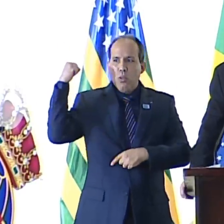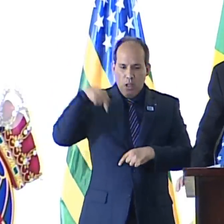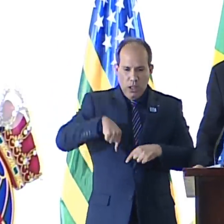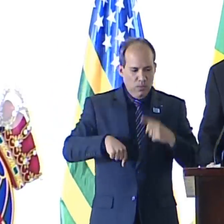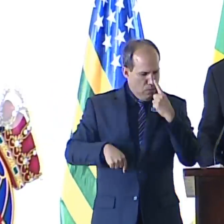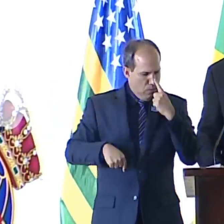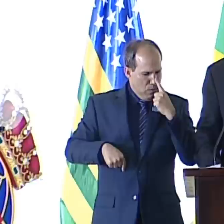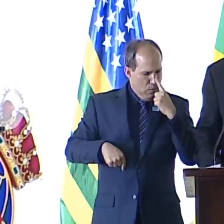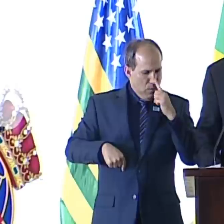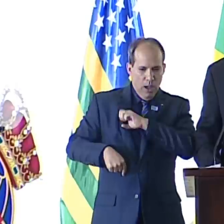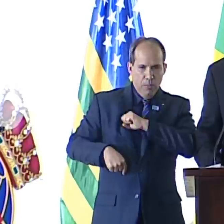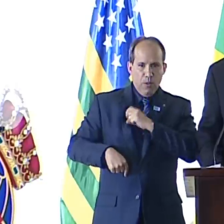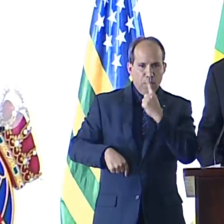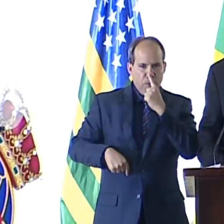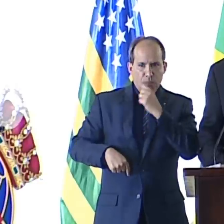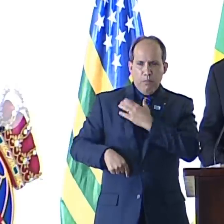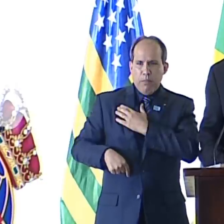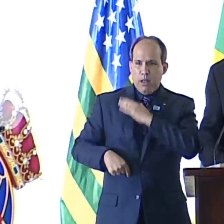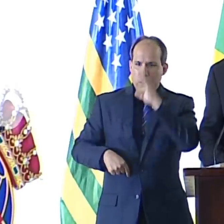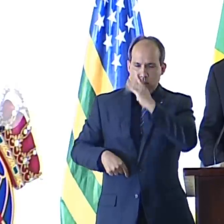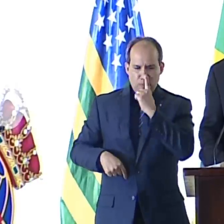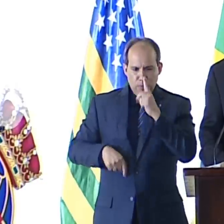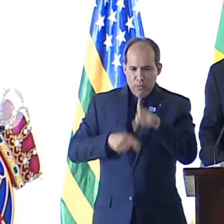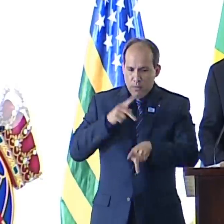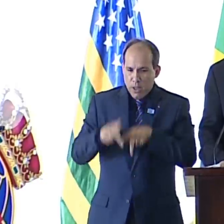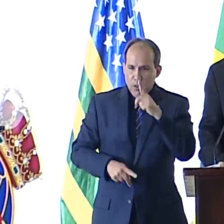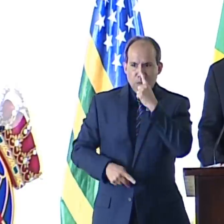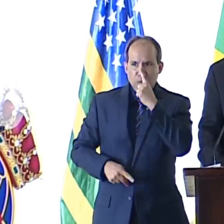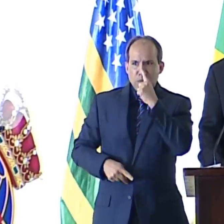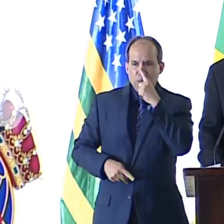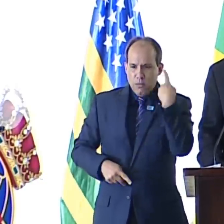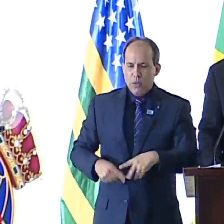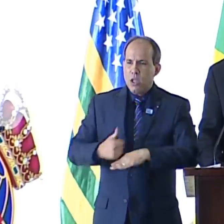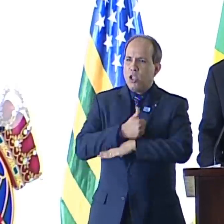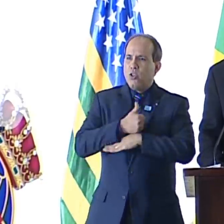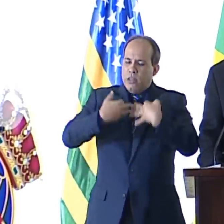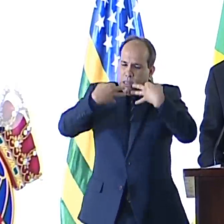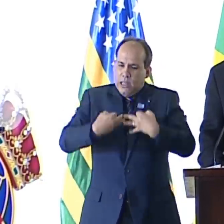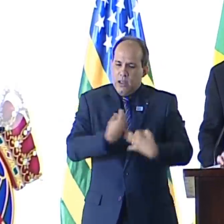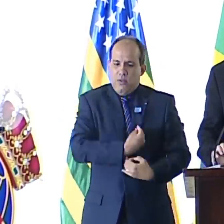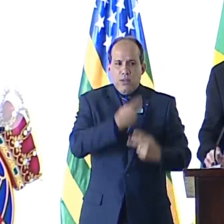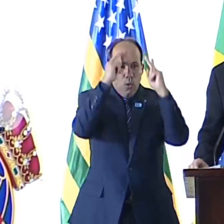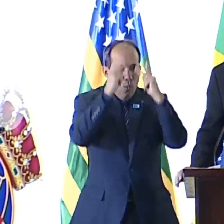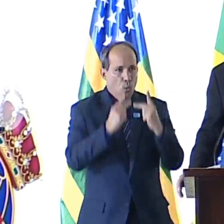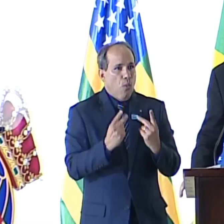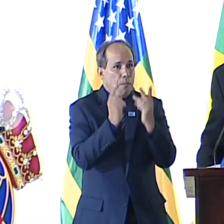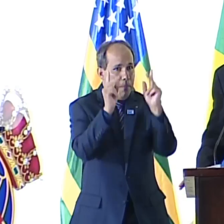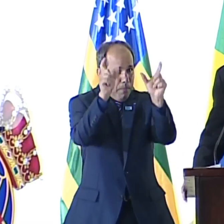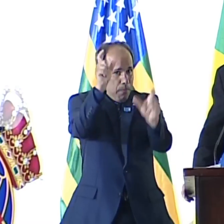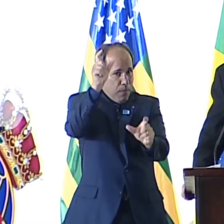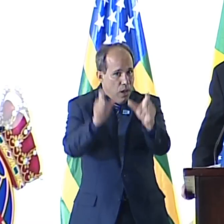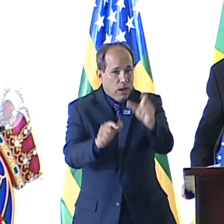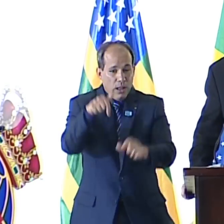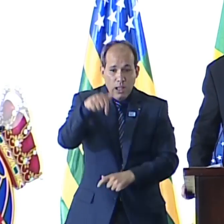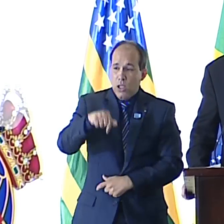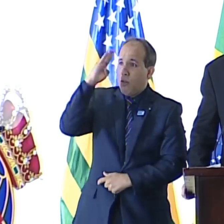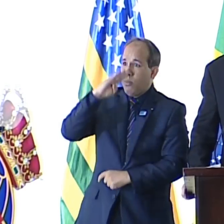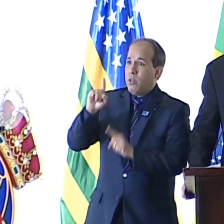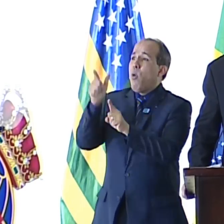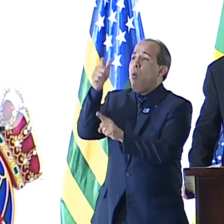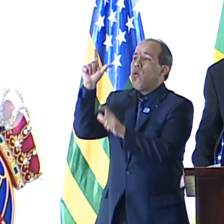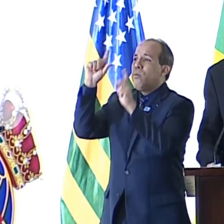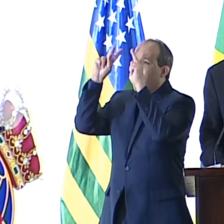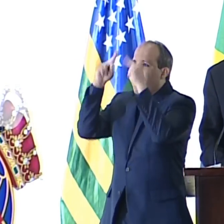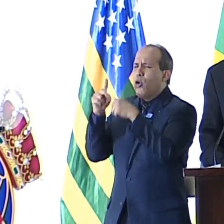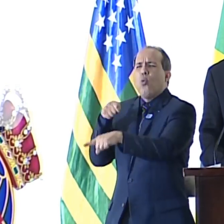pela essência da nossa civilização, pela essência e dignidade do próprio ser humano. Não apenas o brasileiro, mas todo ser humano